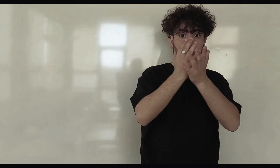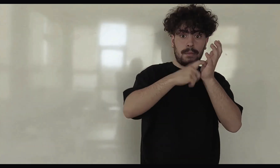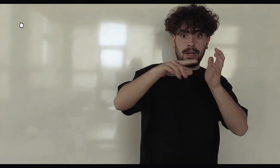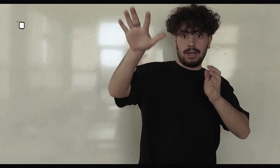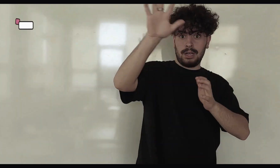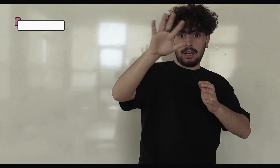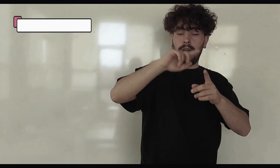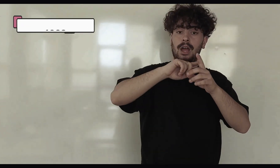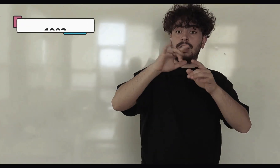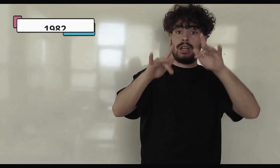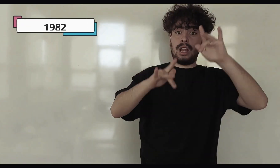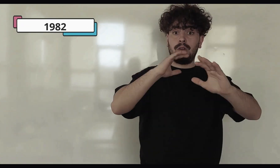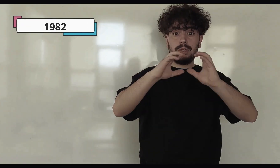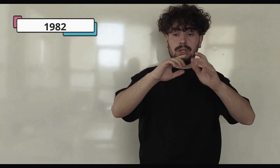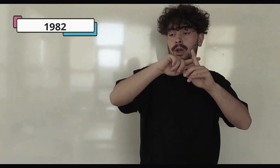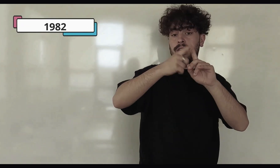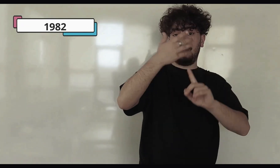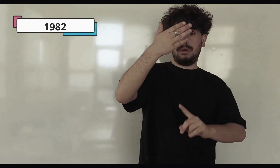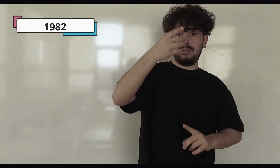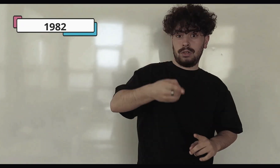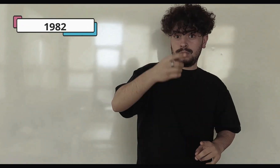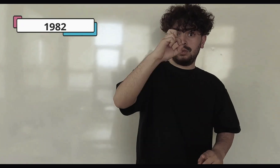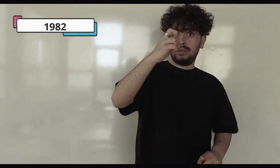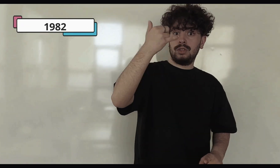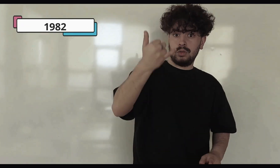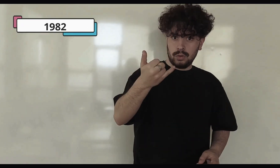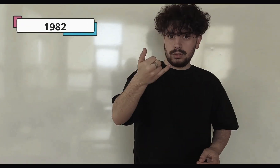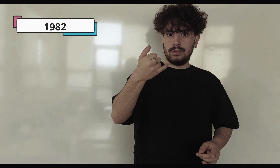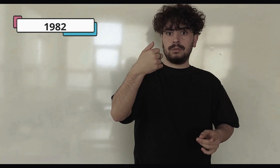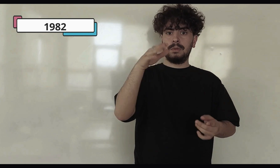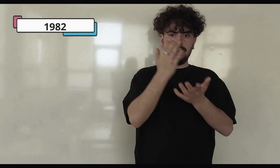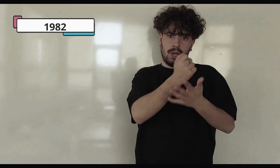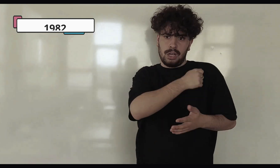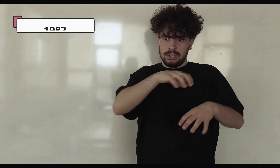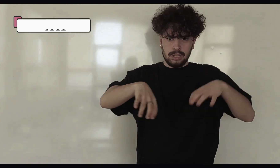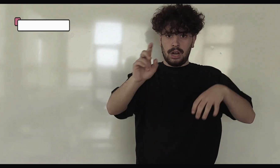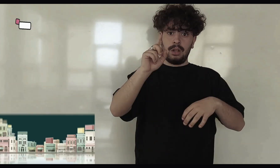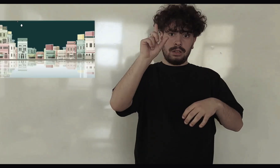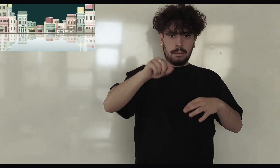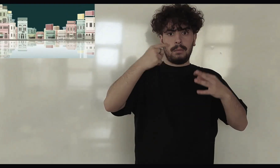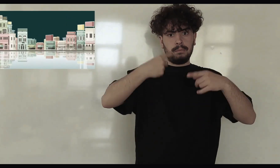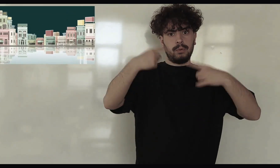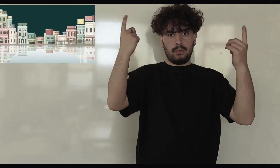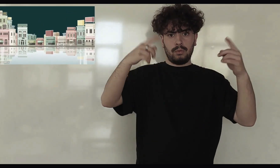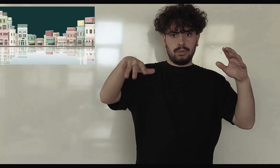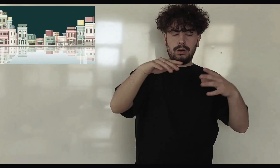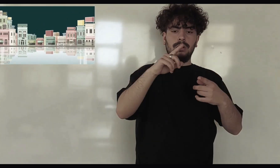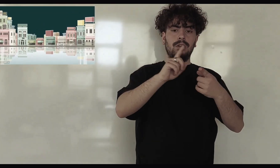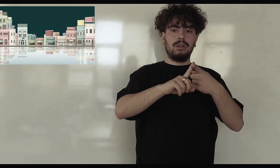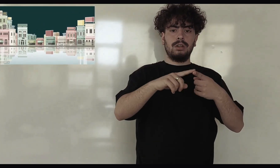Em 1982, este aparelho estava amplamente difundido pelos Estados Unidos da América.